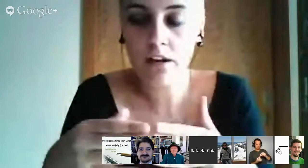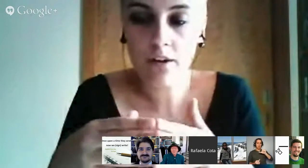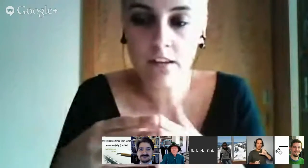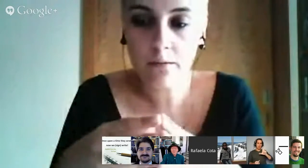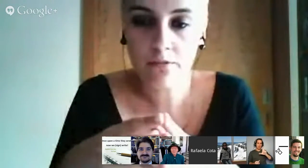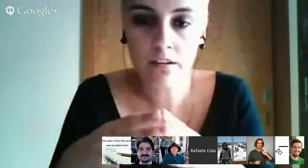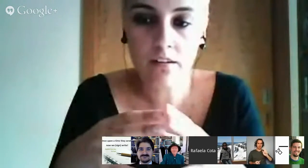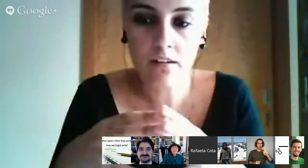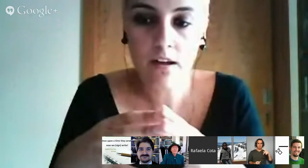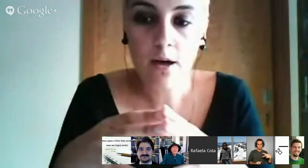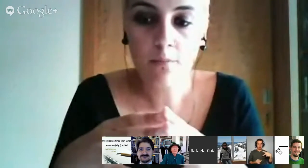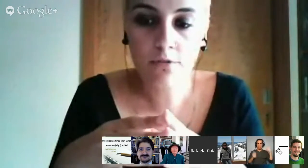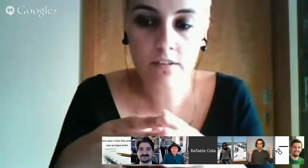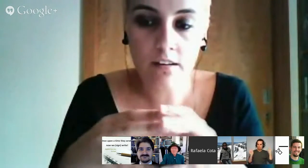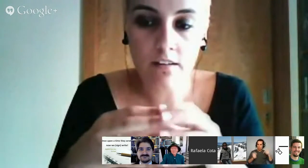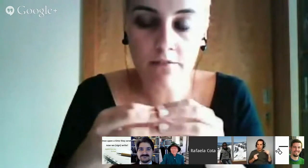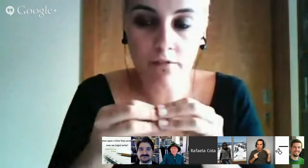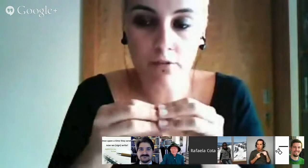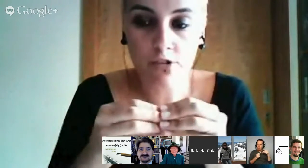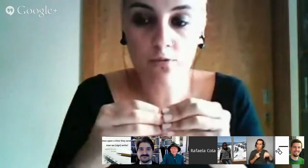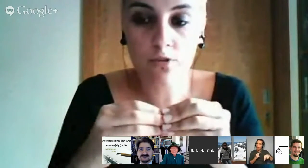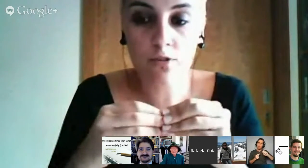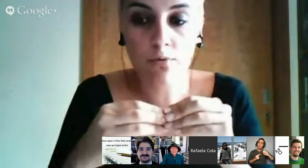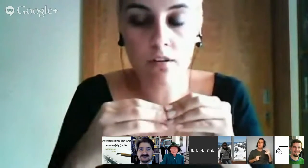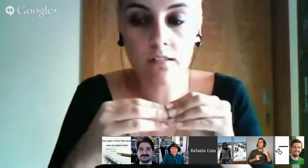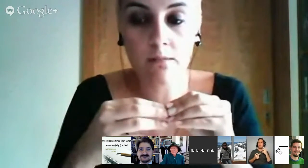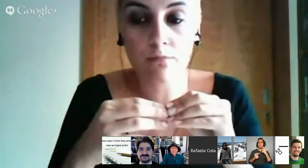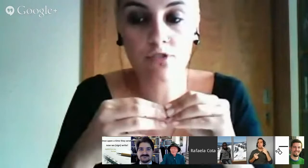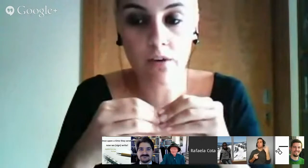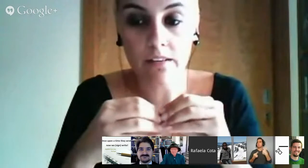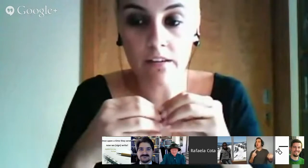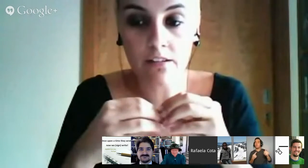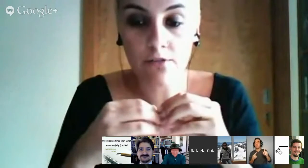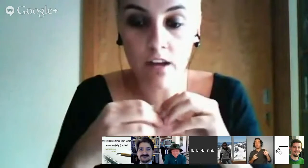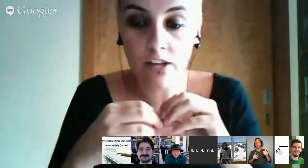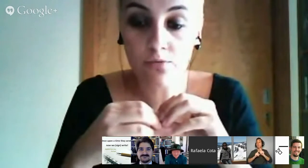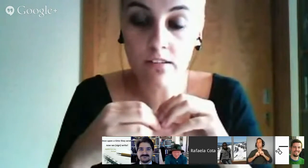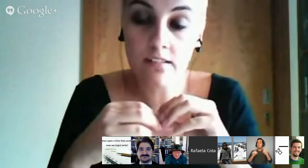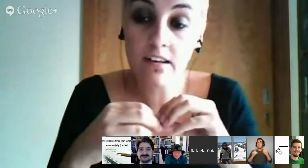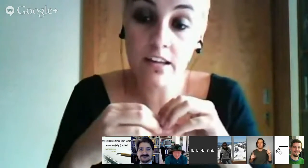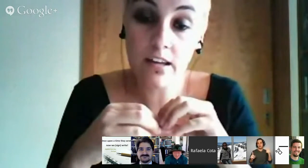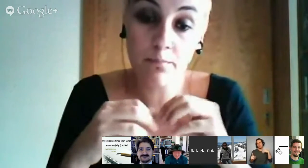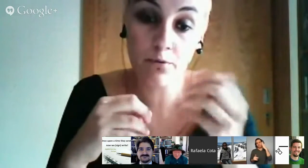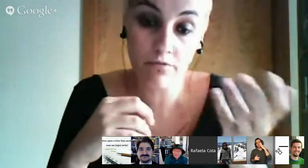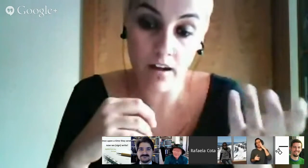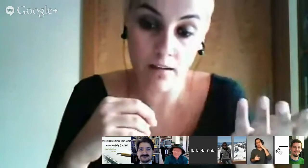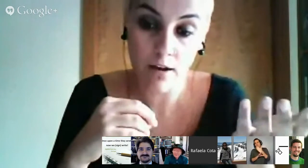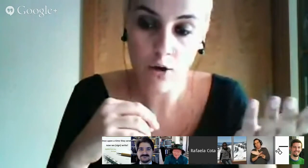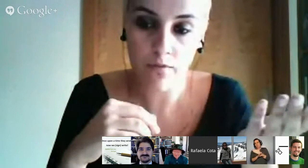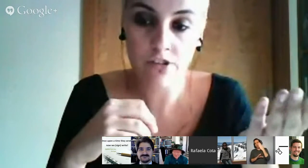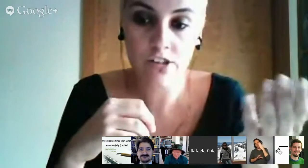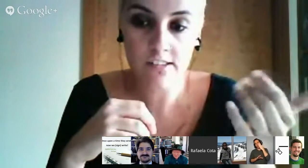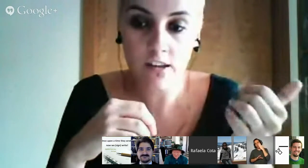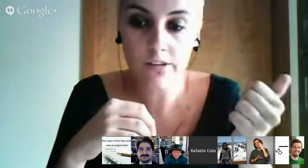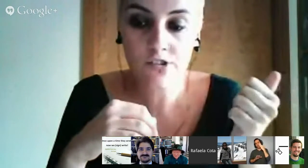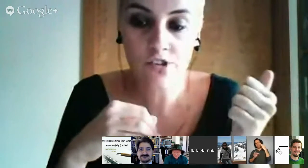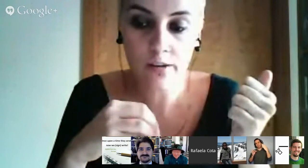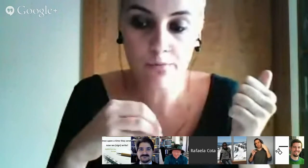SignWriting, por ser constituído por símbolos que são internacionais, no entanto, queria prová-lo, uma vez que isso ainda não existia em